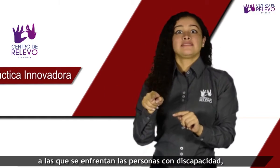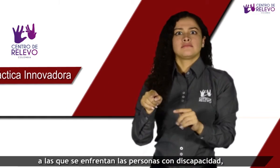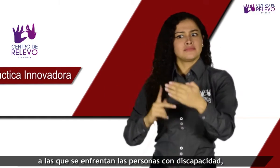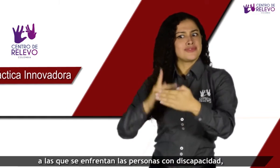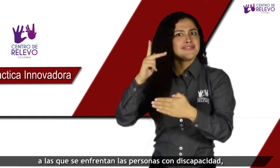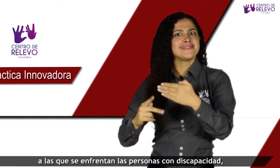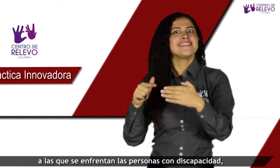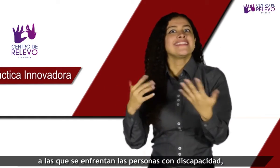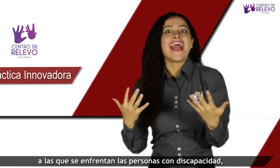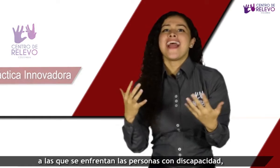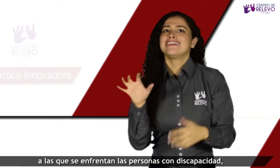enfrentan las personas con discapacidad.